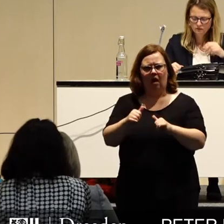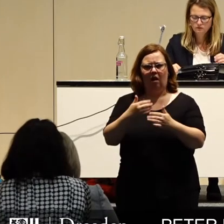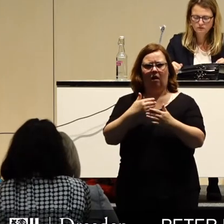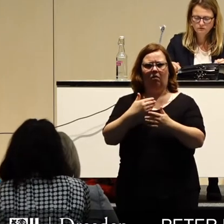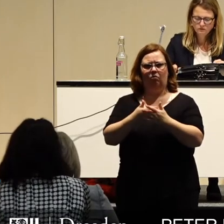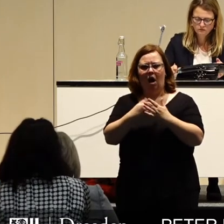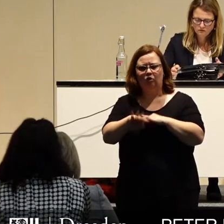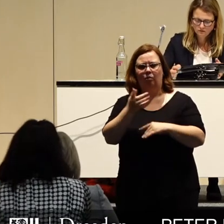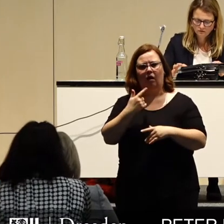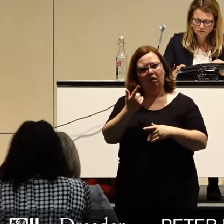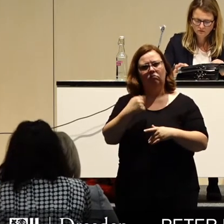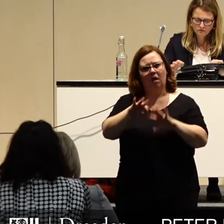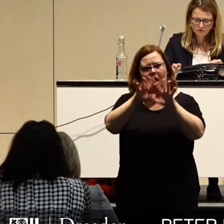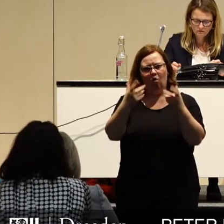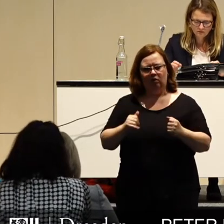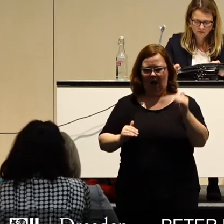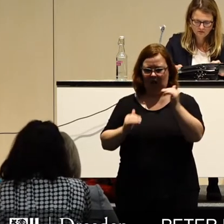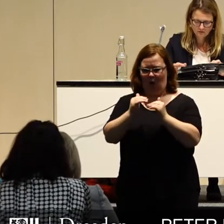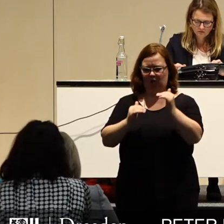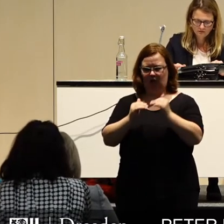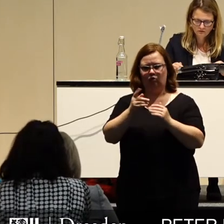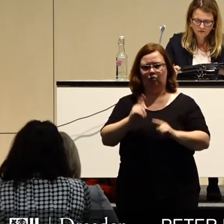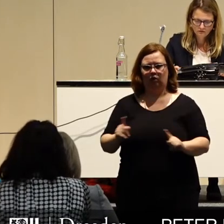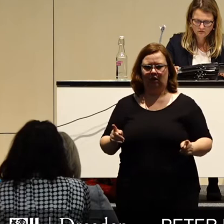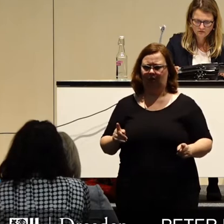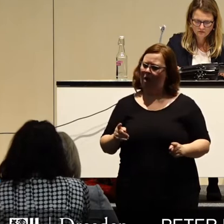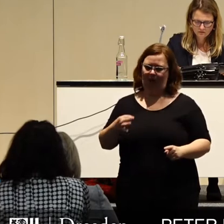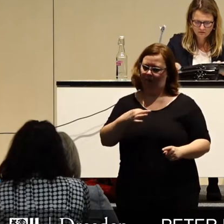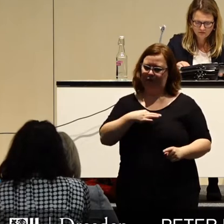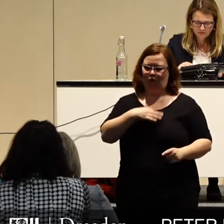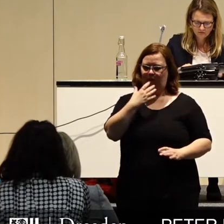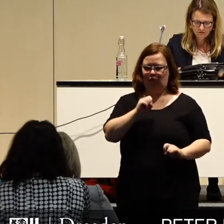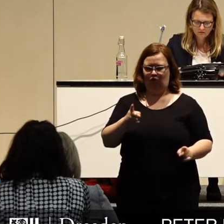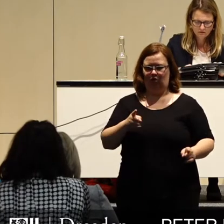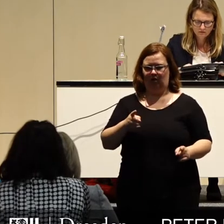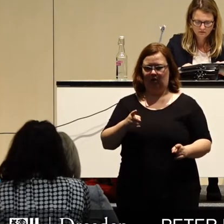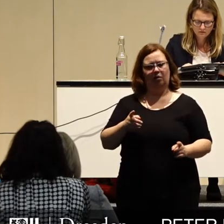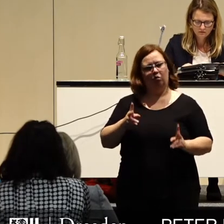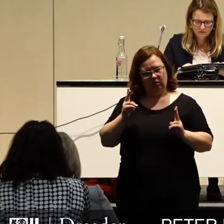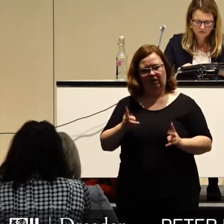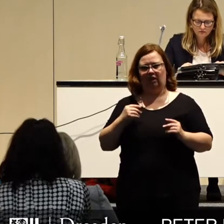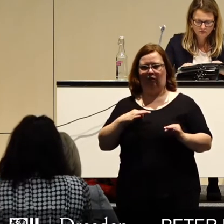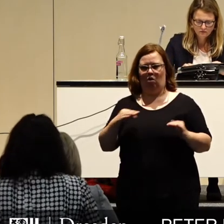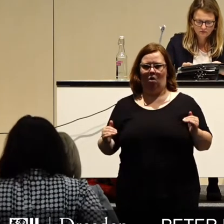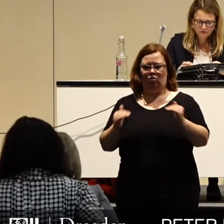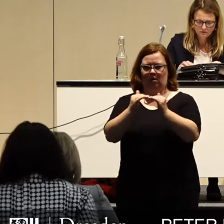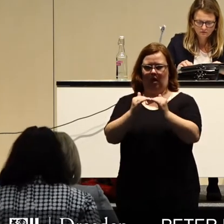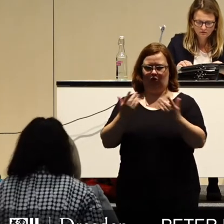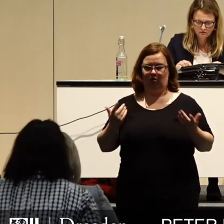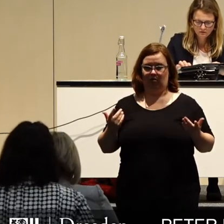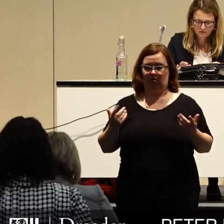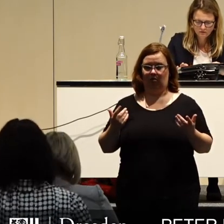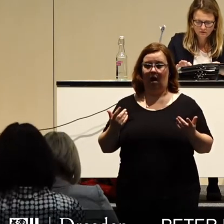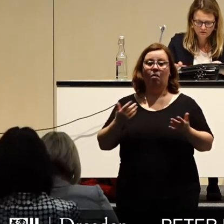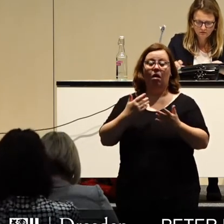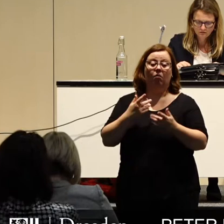Notwendigkeit eines ausgeglichenen Haushaltes zu verzichten, ist für uns in diesem Zusammenhang keine Option. Aber selbst